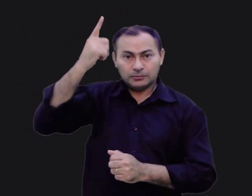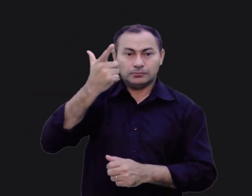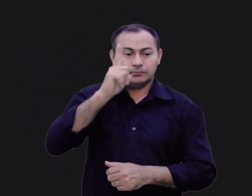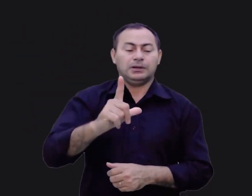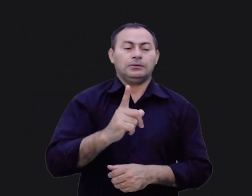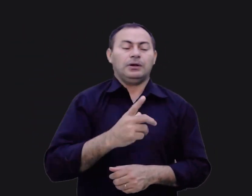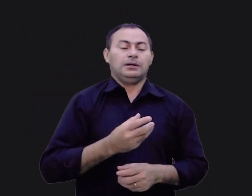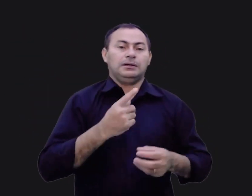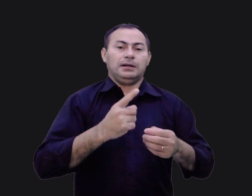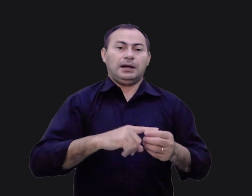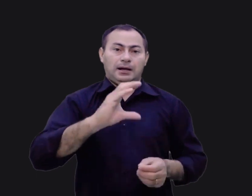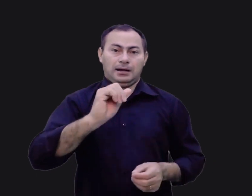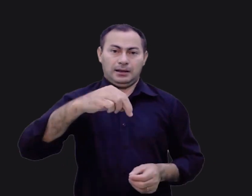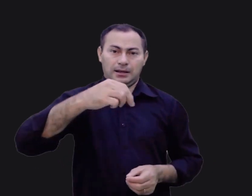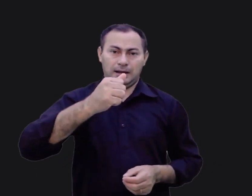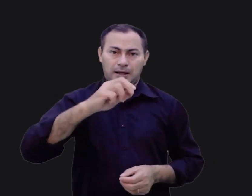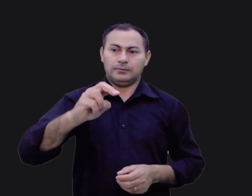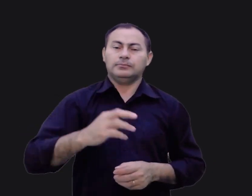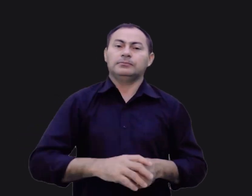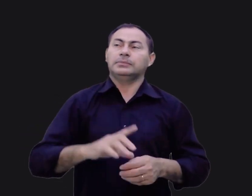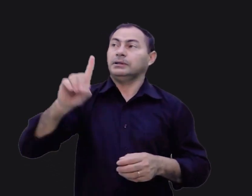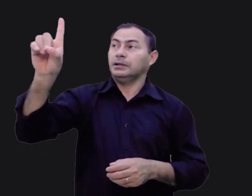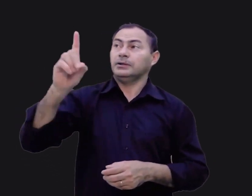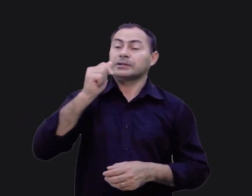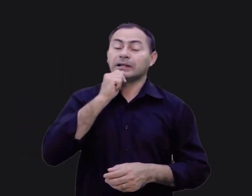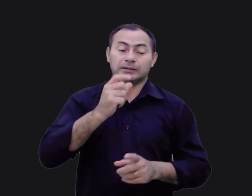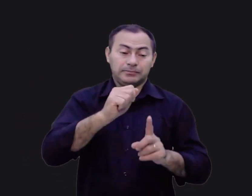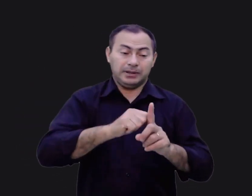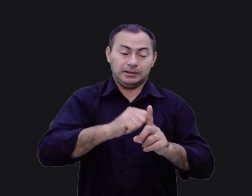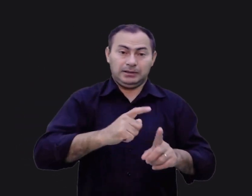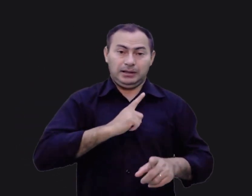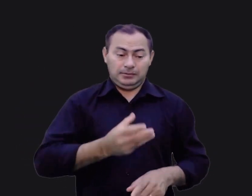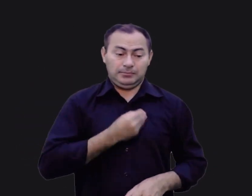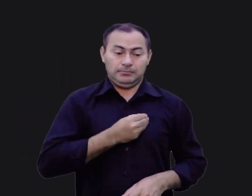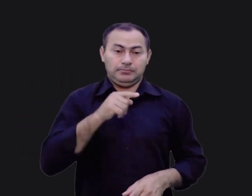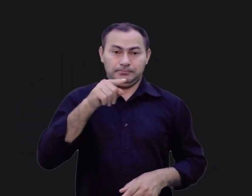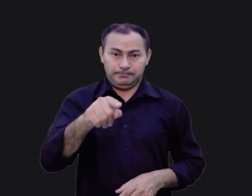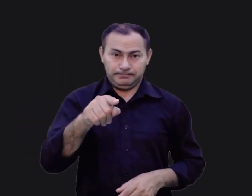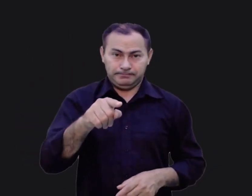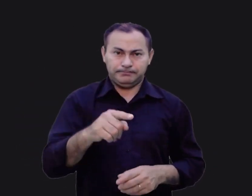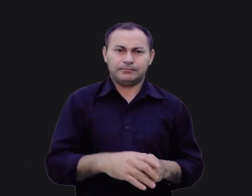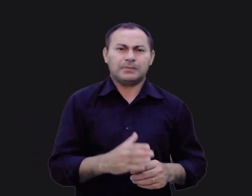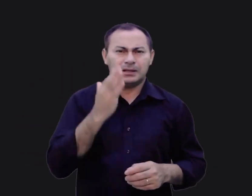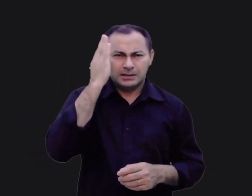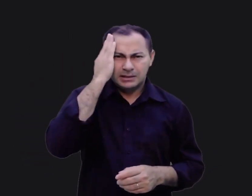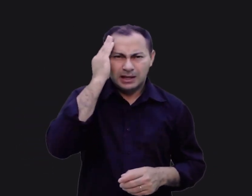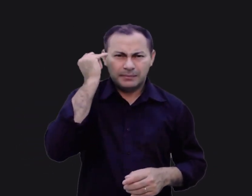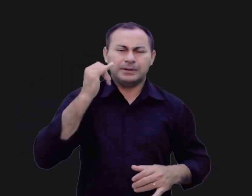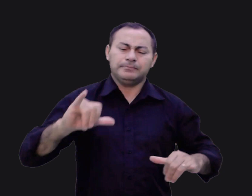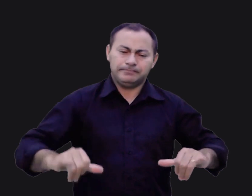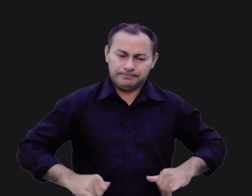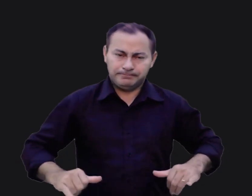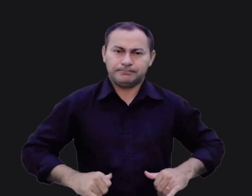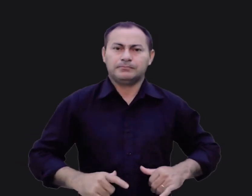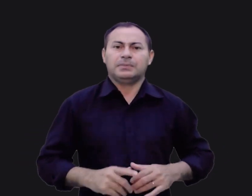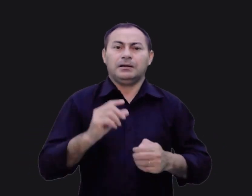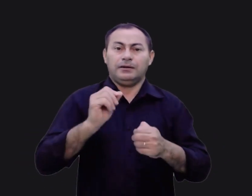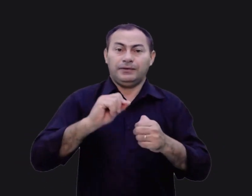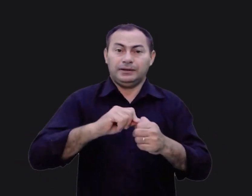conquistará sua Canaã nos meses que Deus ainda tem aqui para você. Sabe, o sofrimento pode ter esse efeito